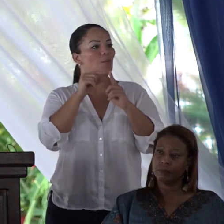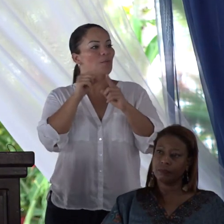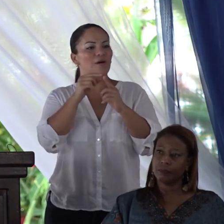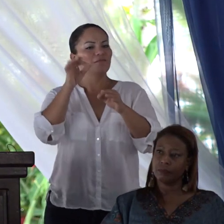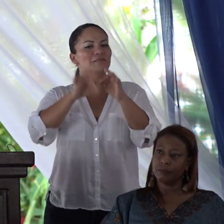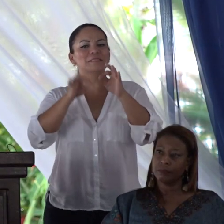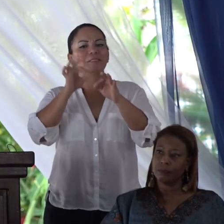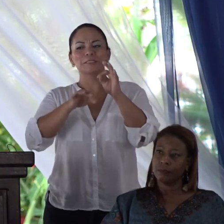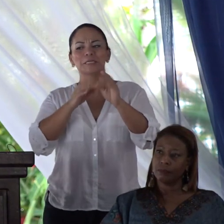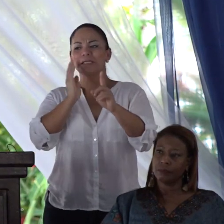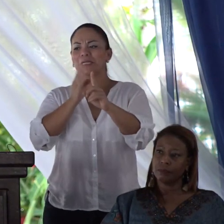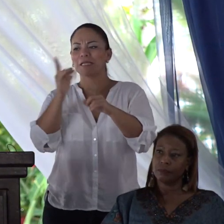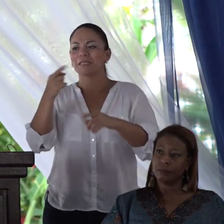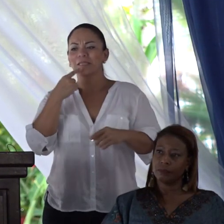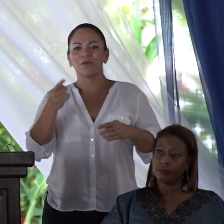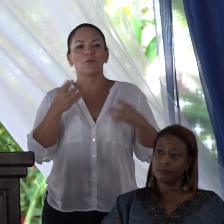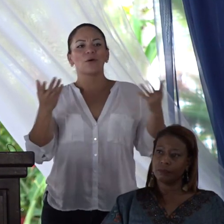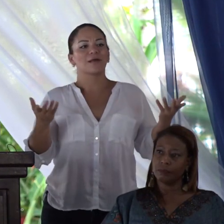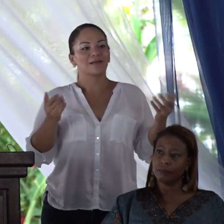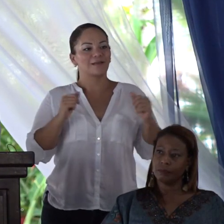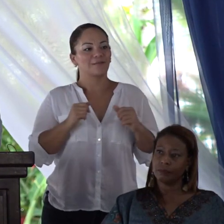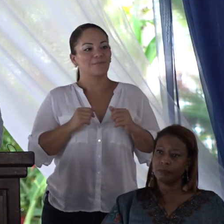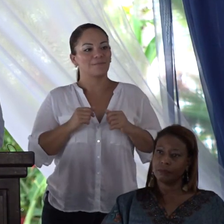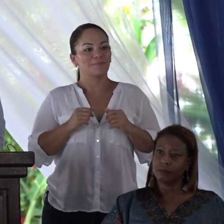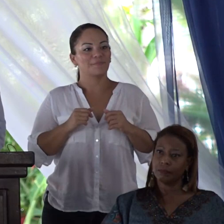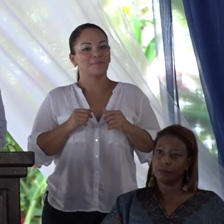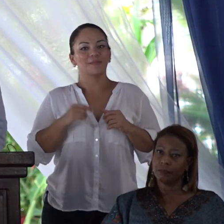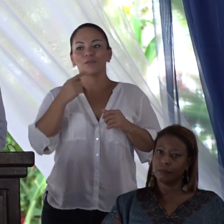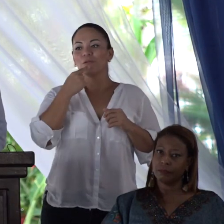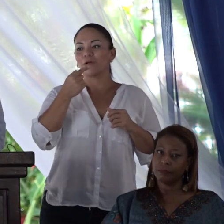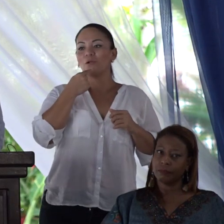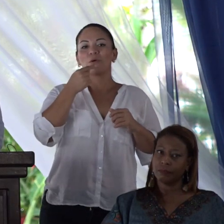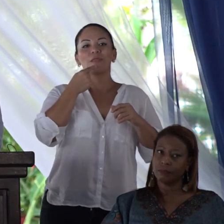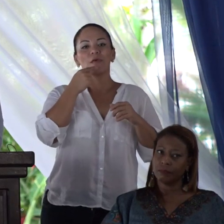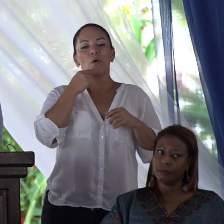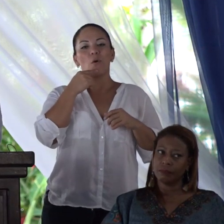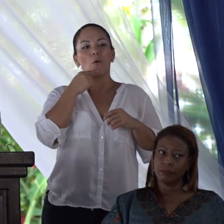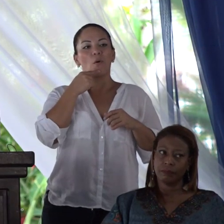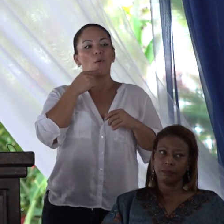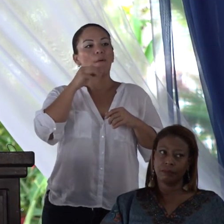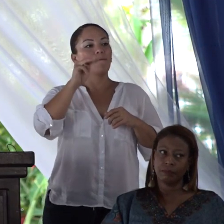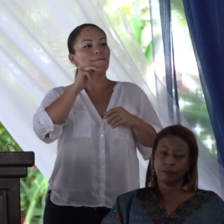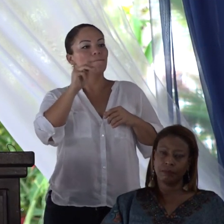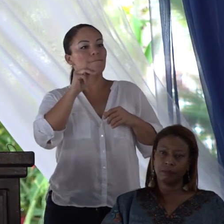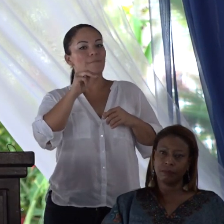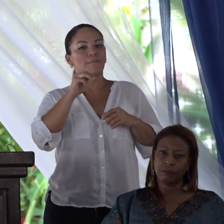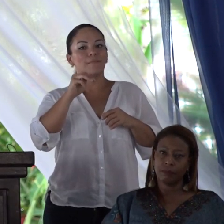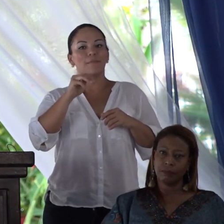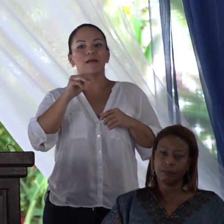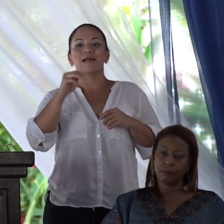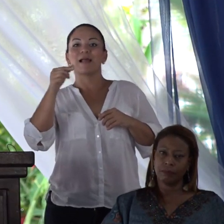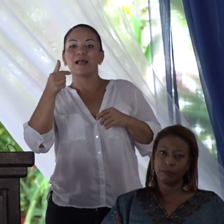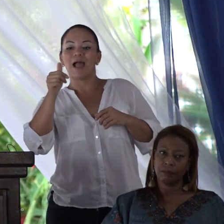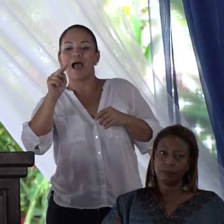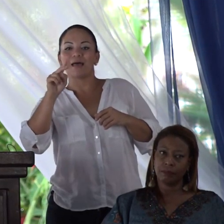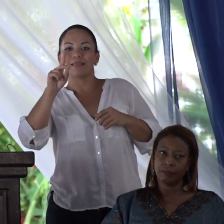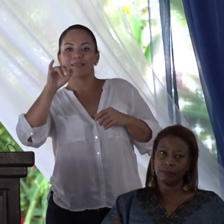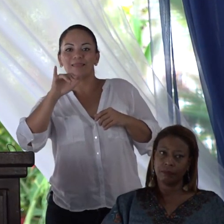y directas lo que dijo Mahatma o Mohandas Gandhi.